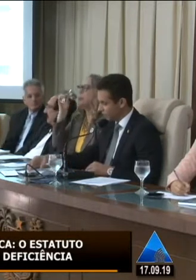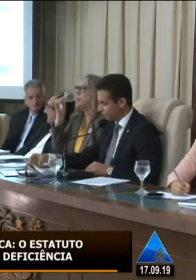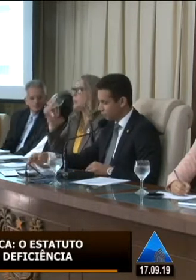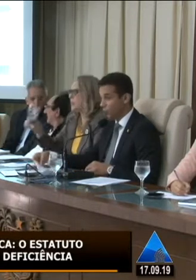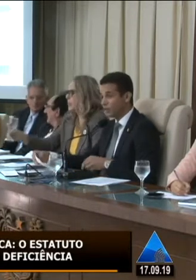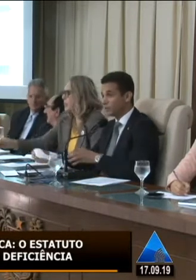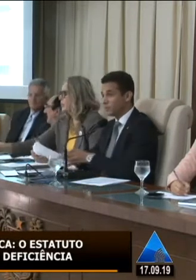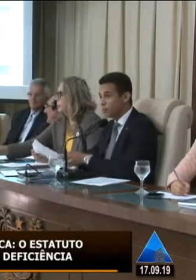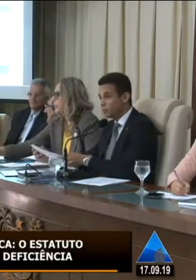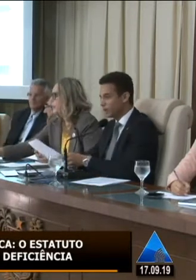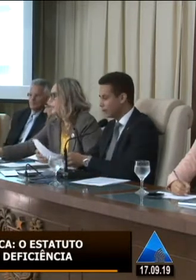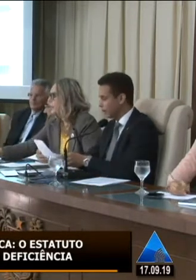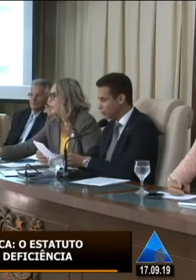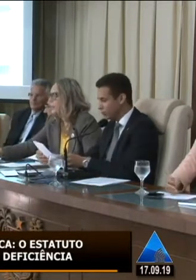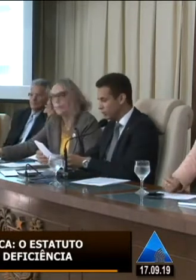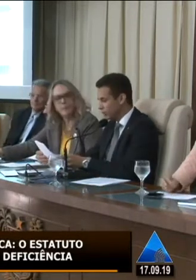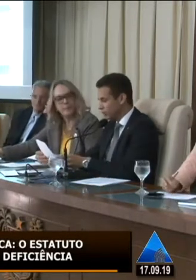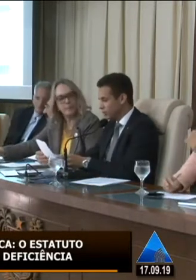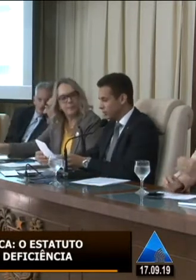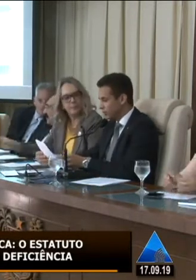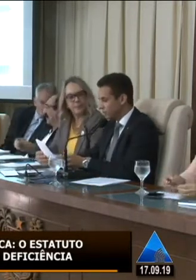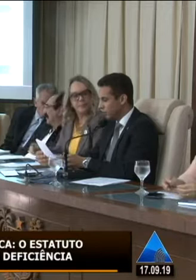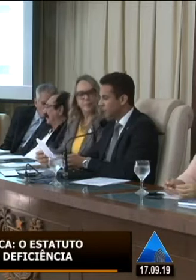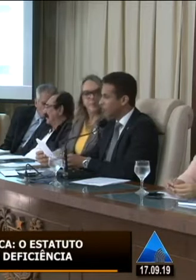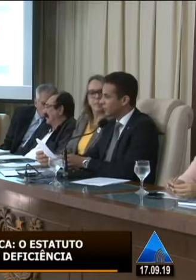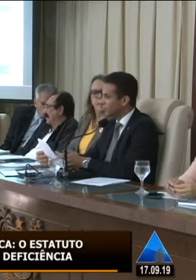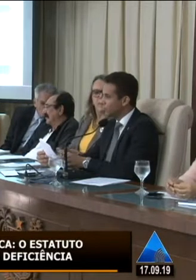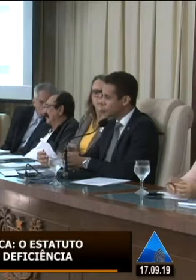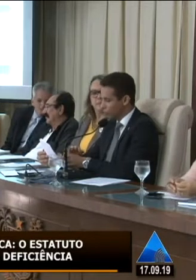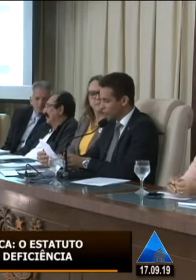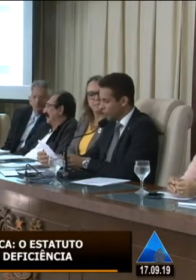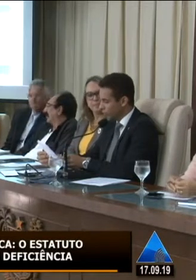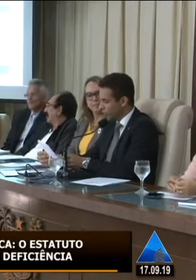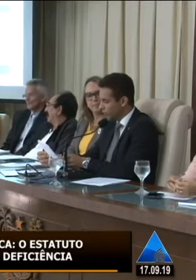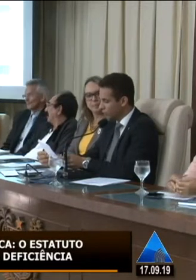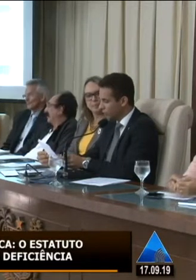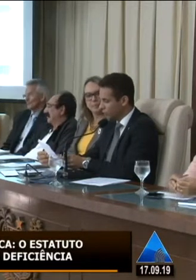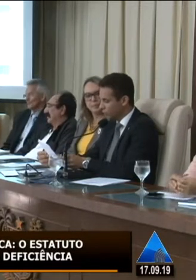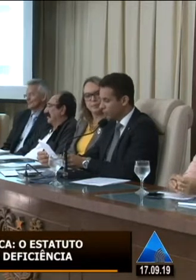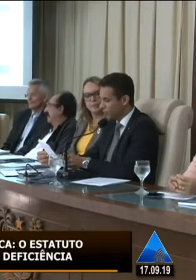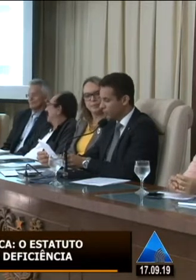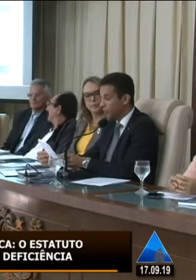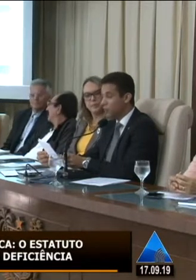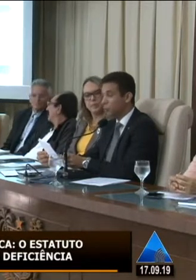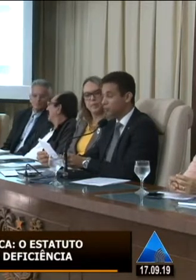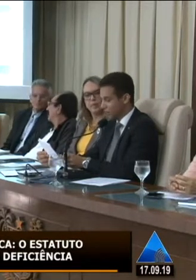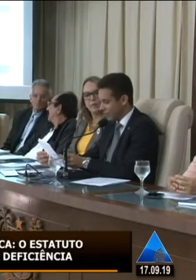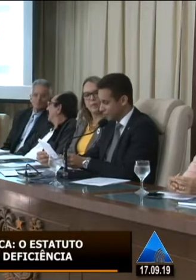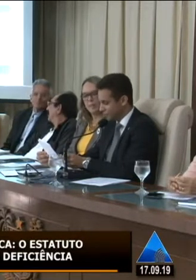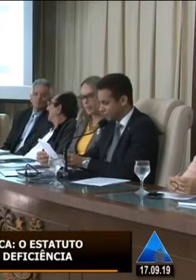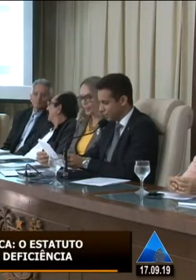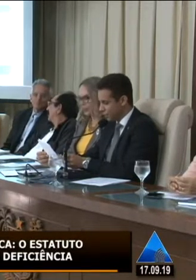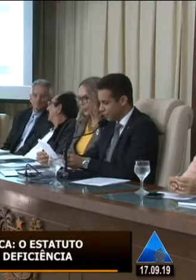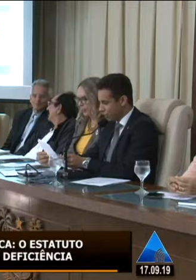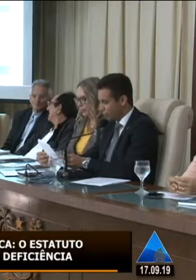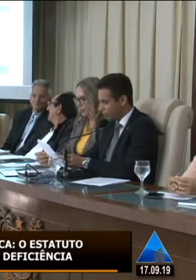sexuagésima segunda legislatura da Assembleia Legislativa do Estado do Rio Grande do Norte acompanha o crescente interesse da sociedade